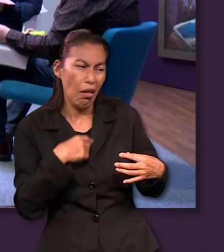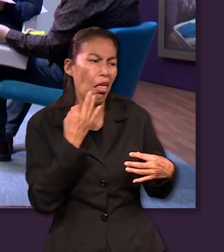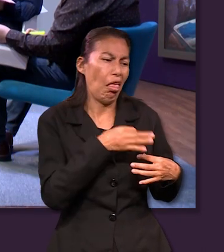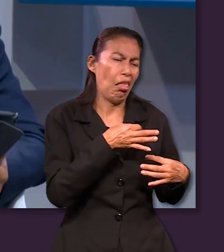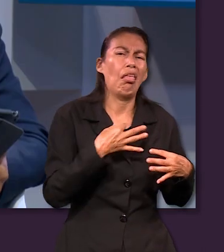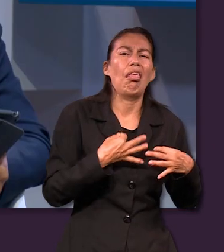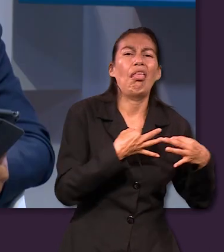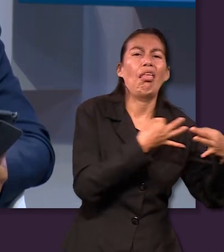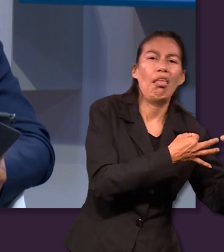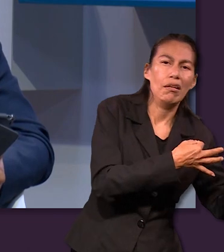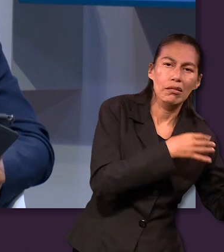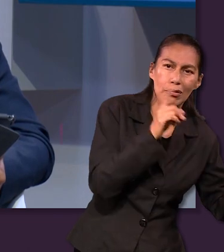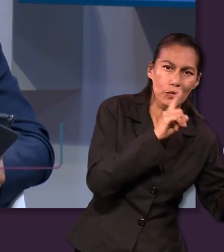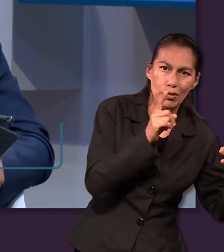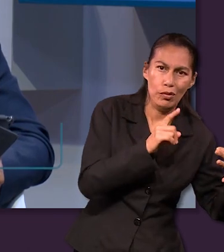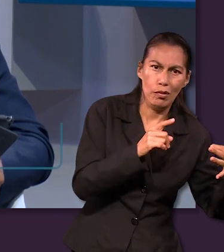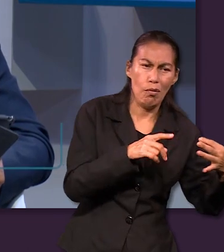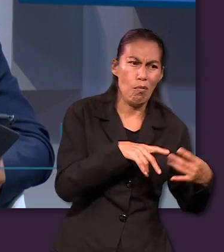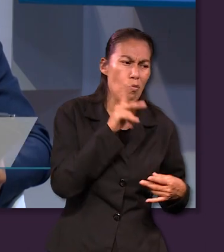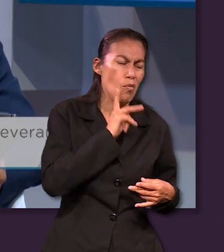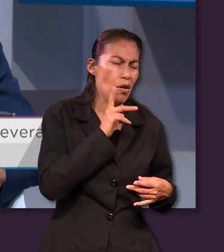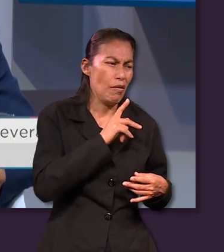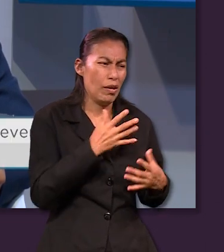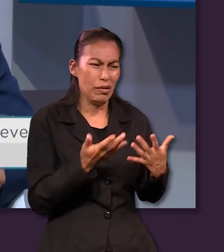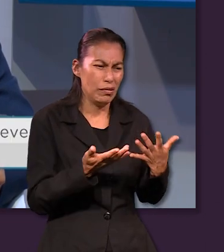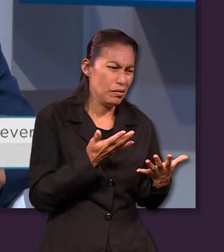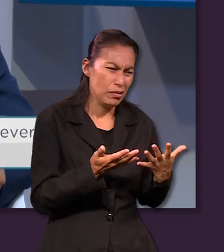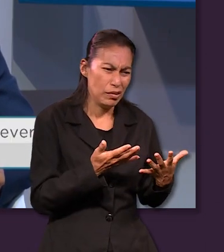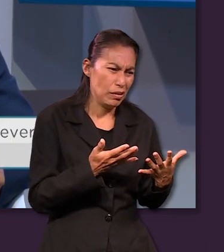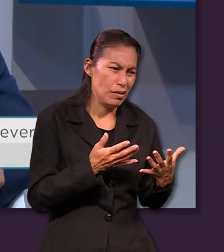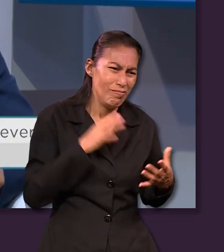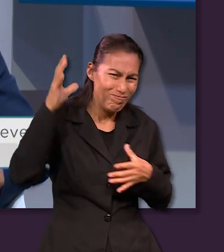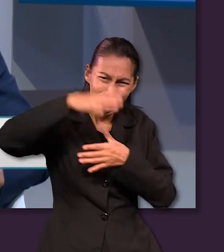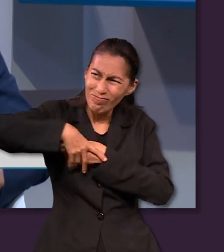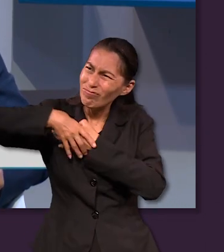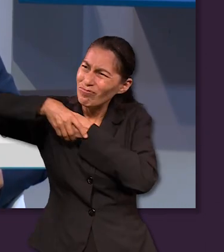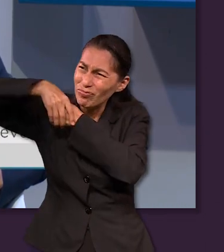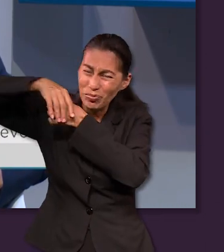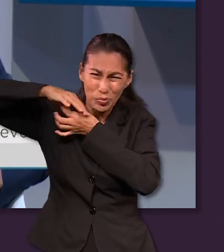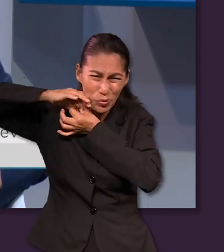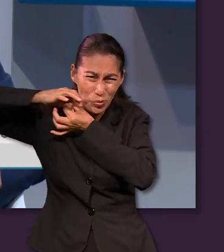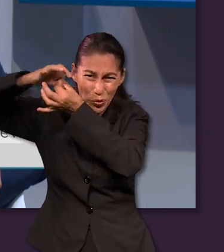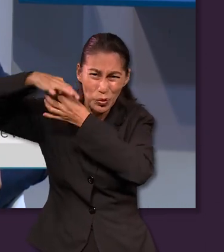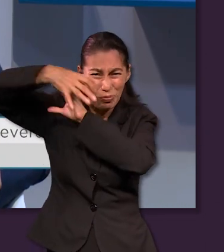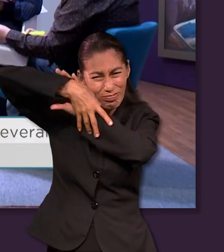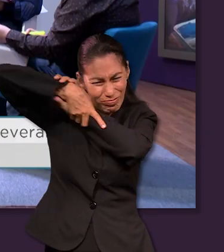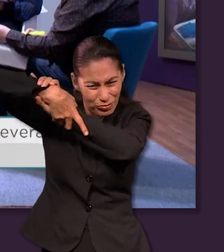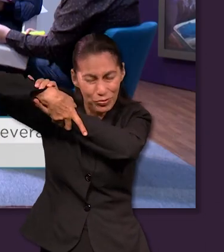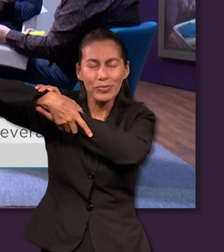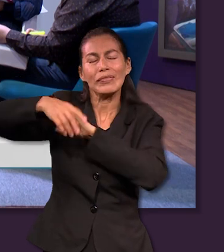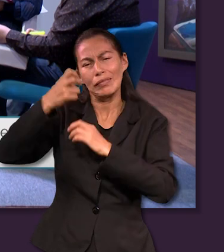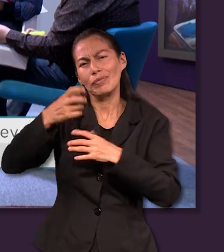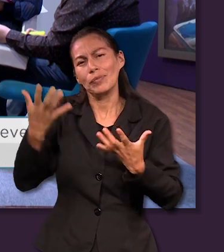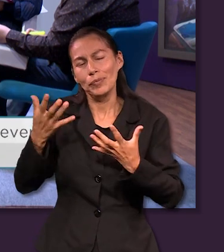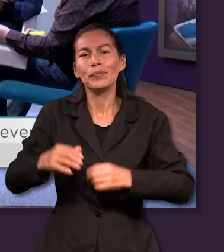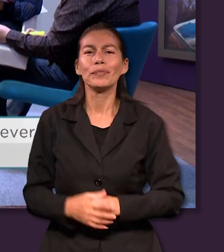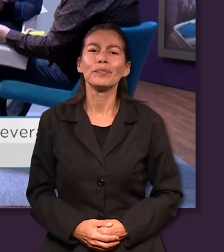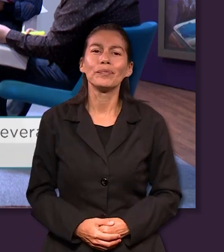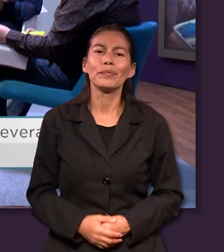que la fe auténtica es la meta de quienes perseveran en diversas pruebas así es muy